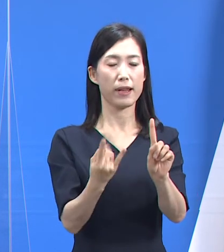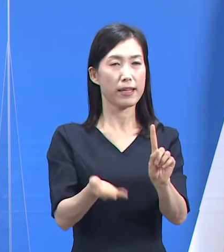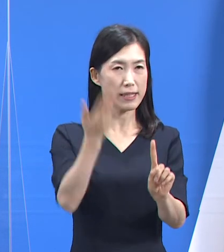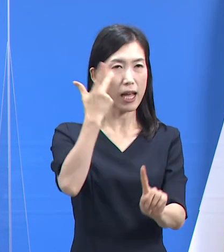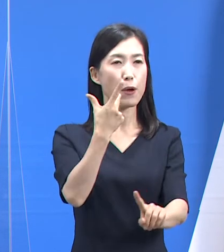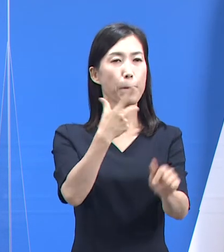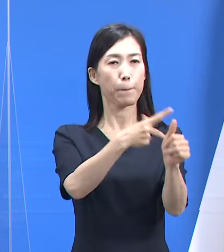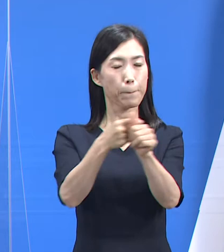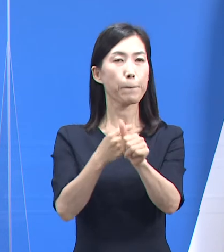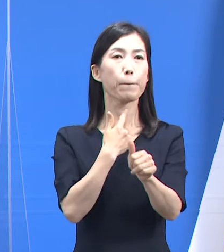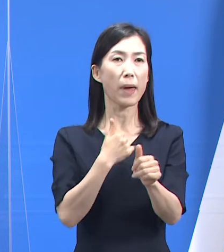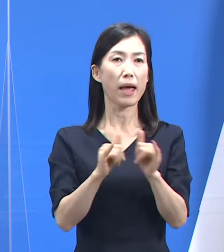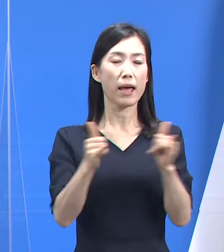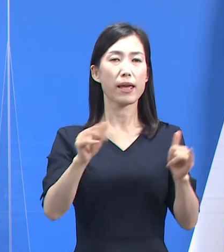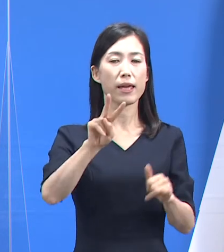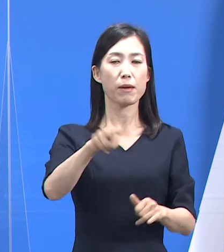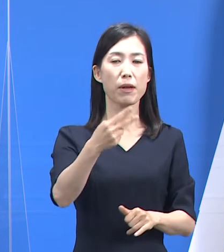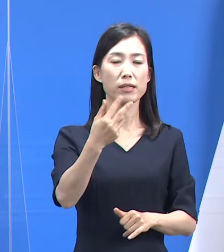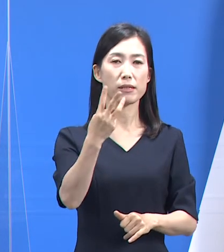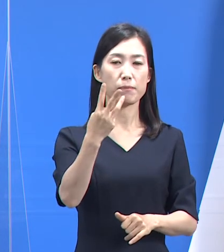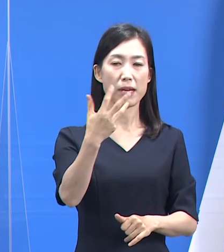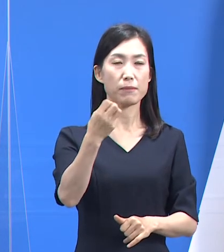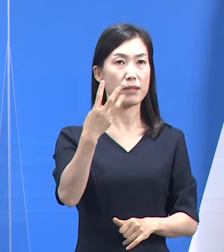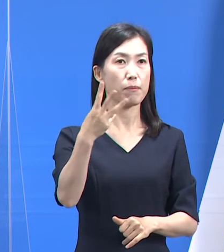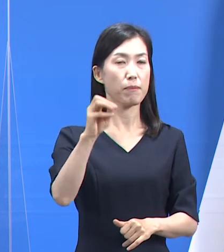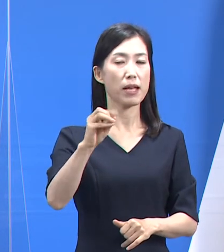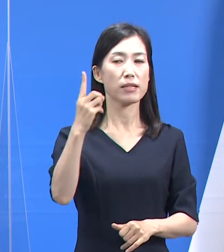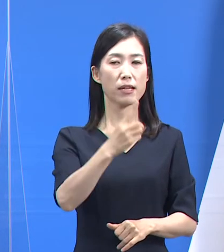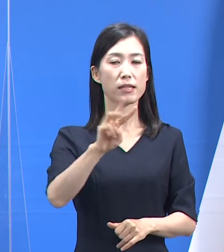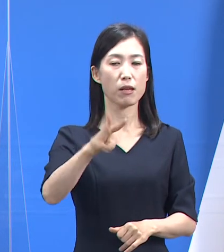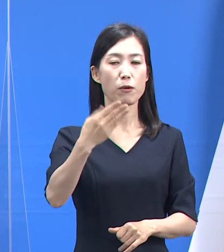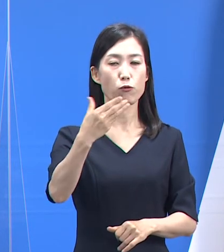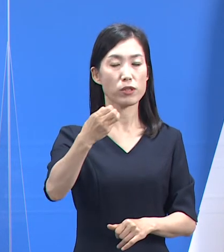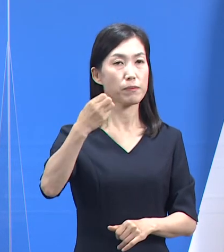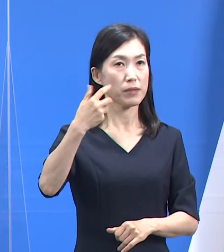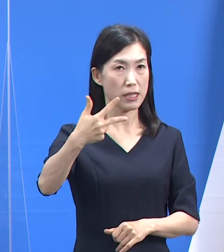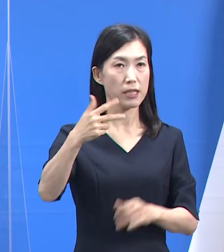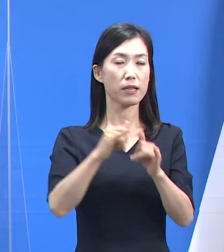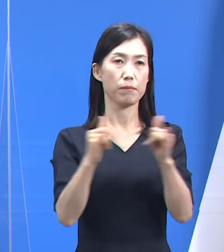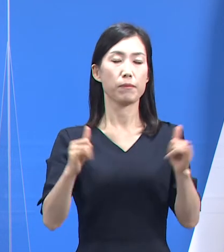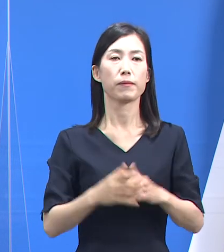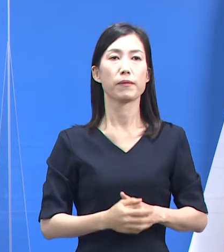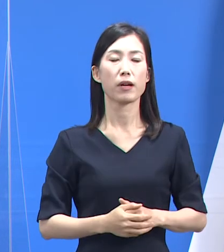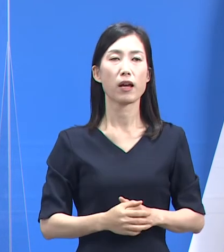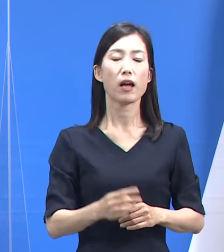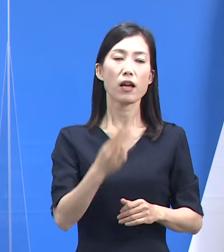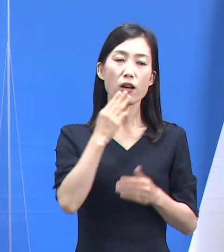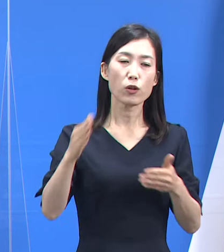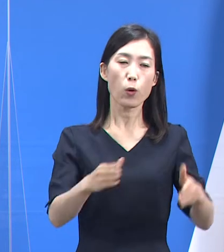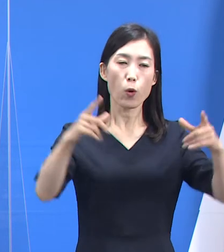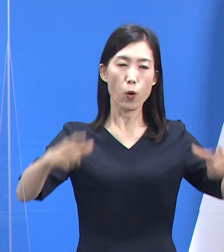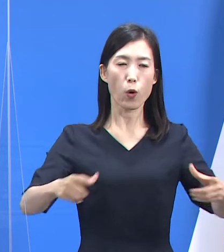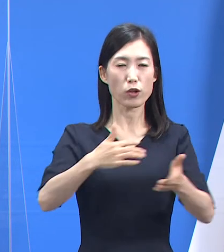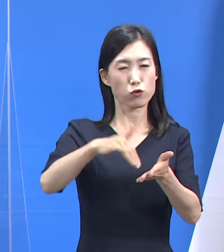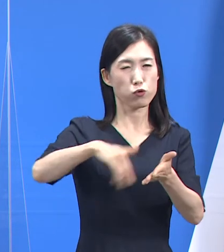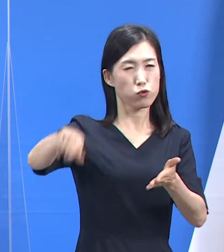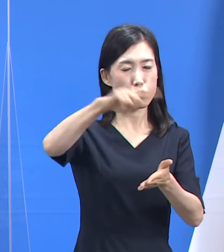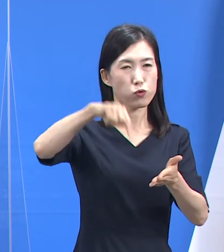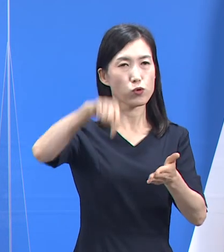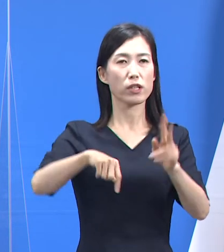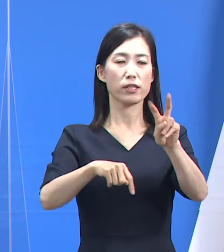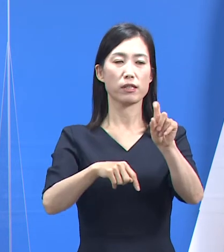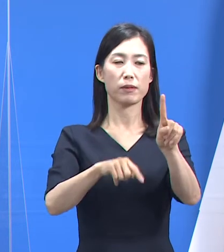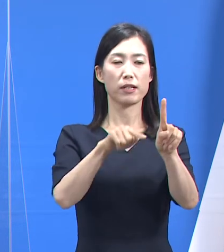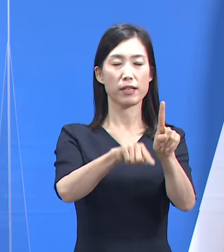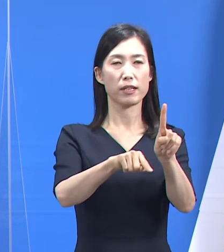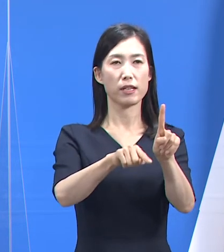사람은 총 283만 1,397명입니다. 경기도 인구 대비 21.0